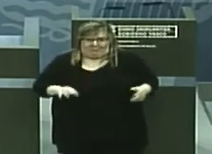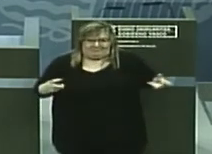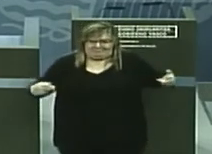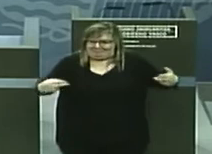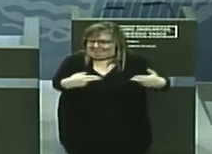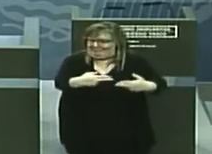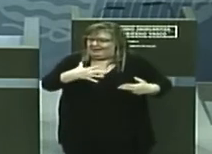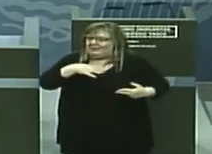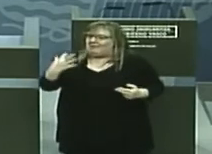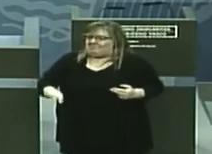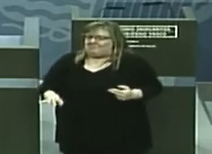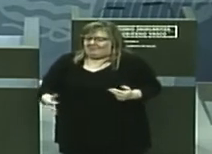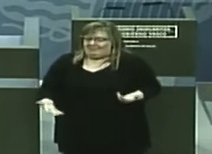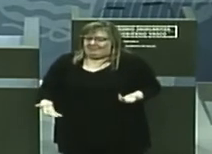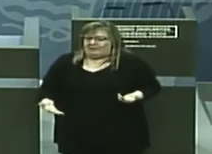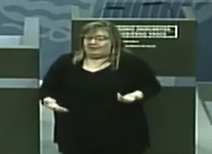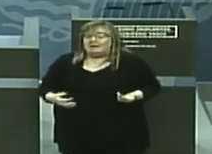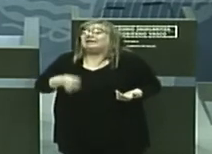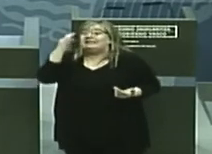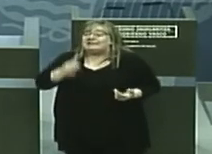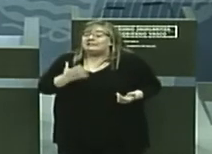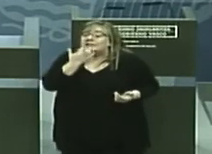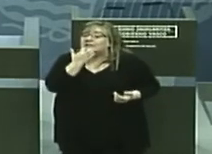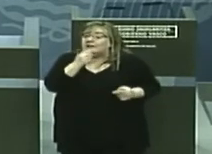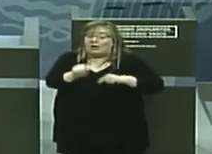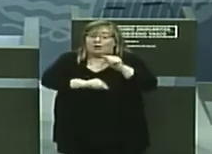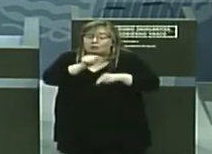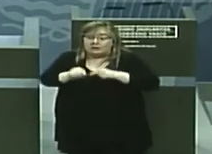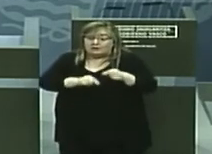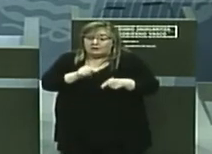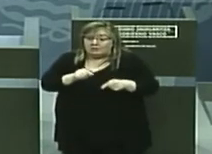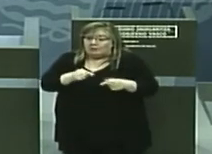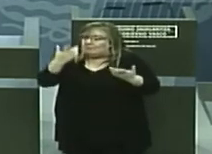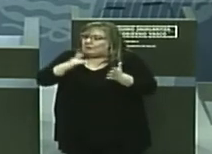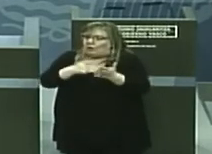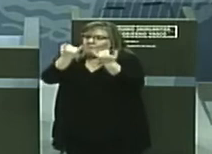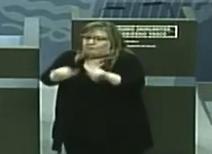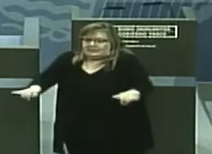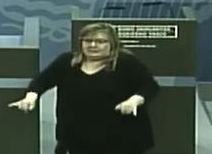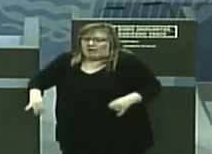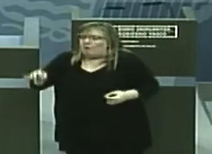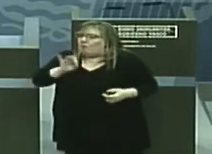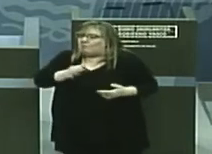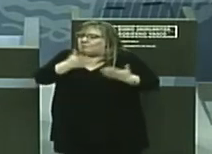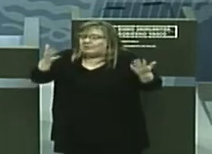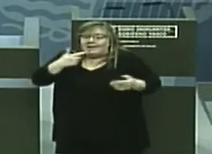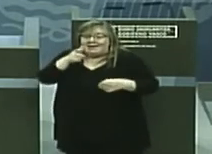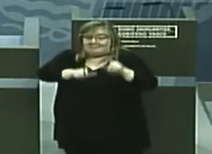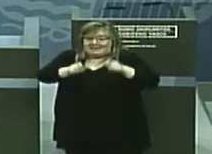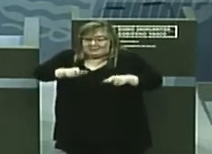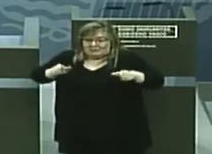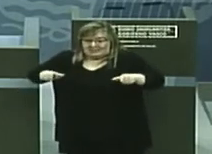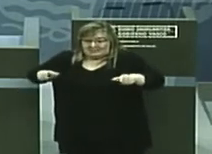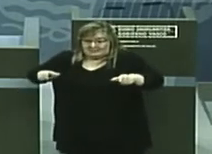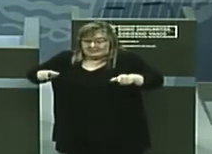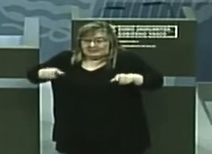la transmisión. Pero si un contagio se diera en una fiesta en la que interactúan personas